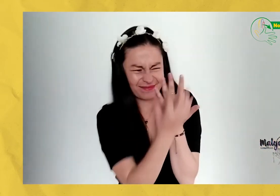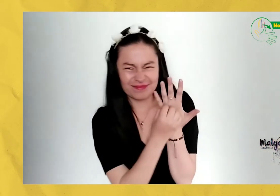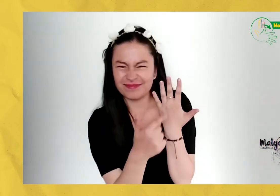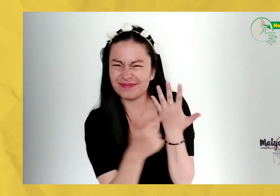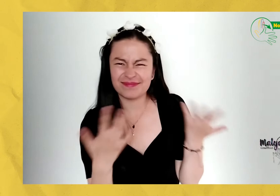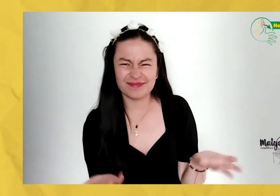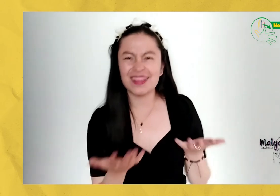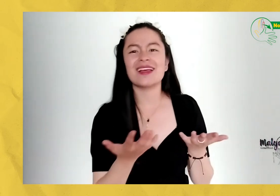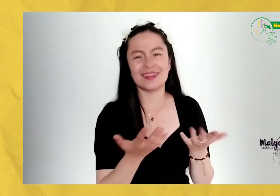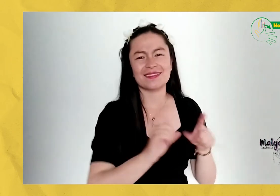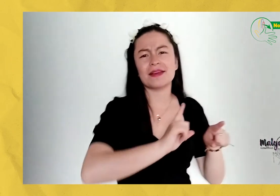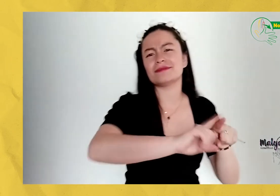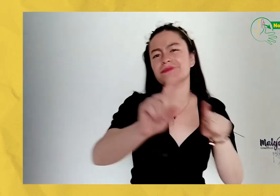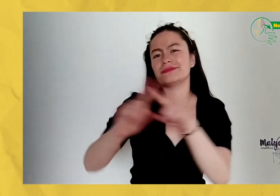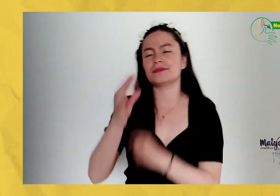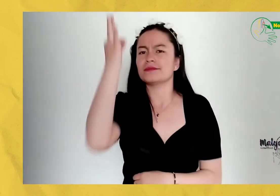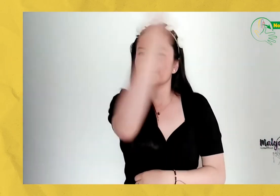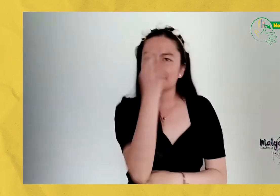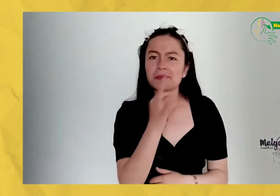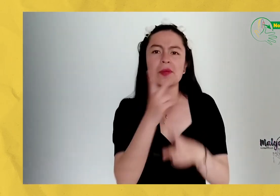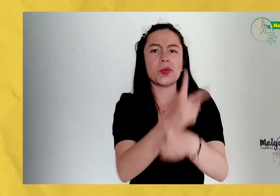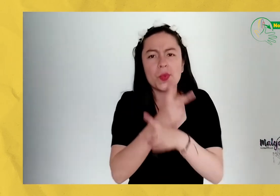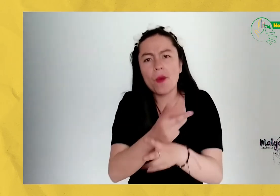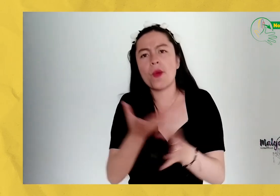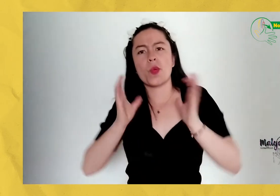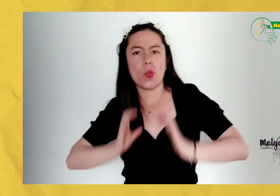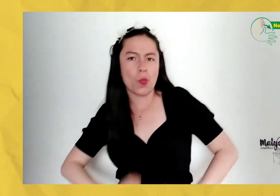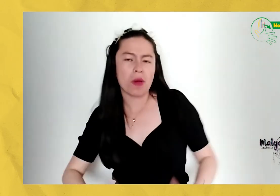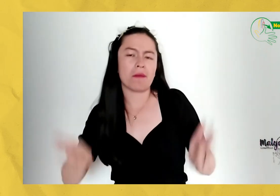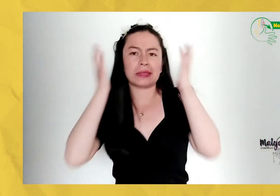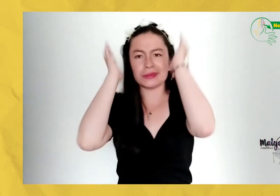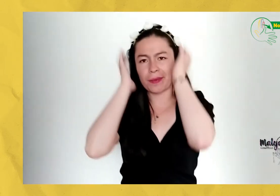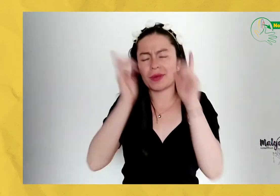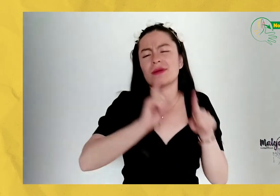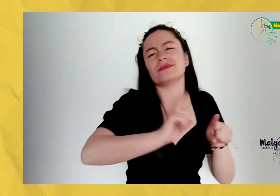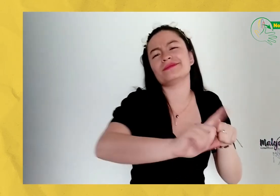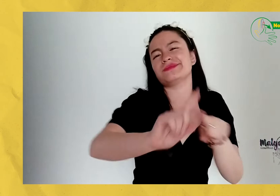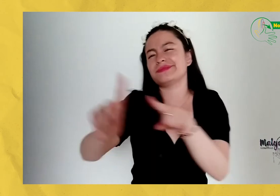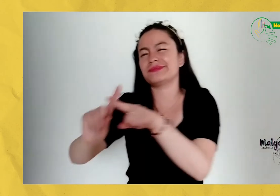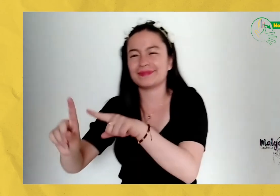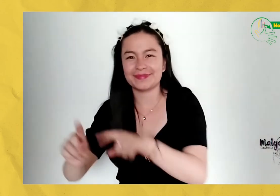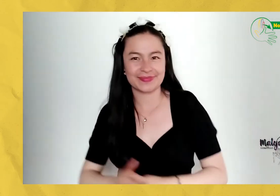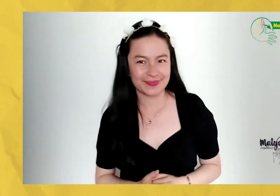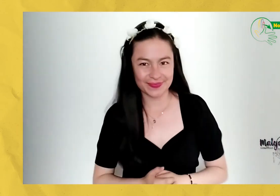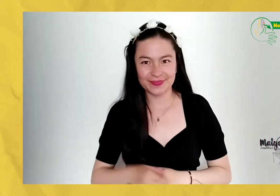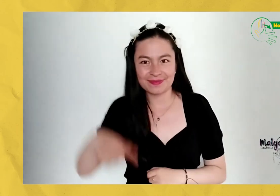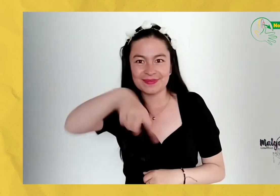En Maleja Cosméticos se encuentran diversidad de cosméticos, productos de cuidado personal, champús y más.